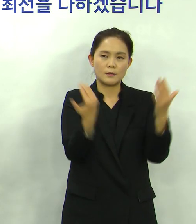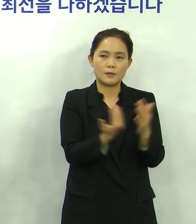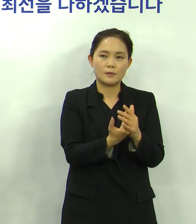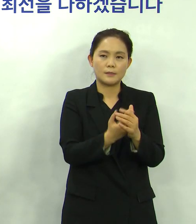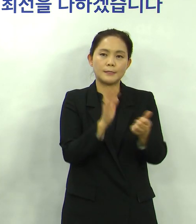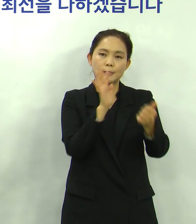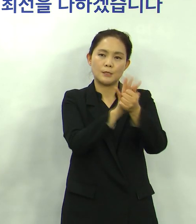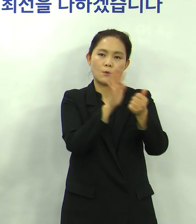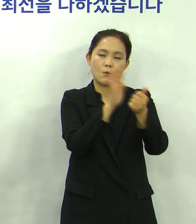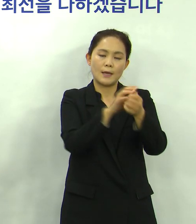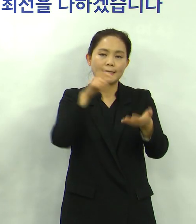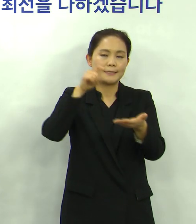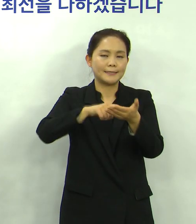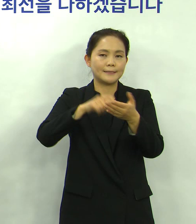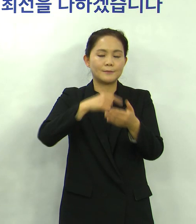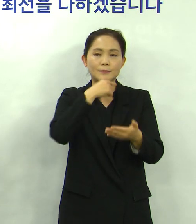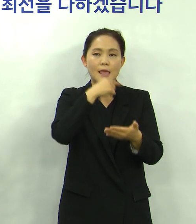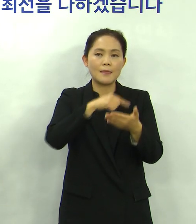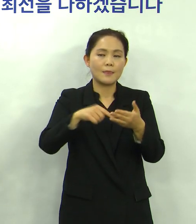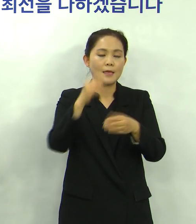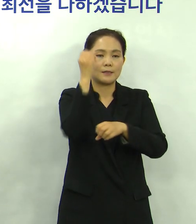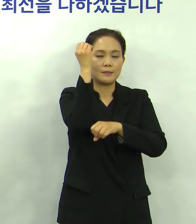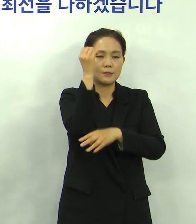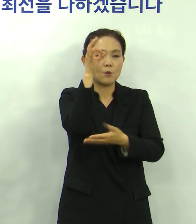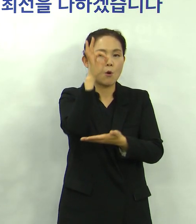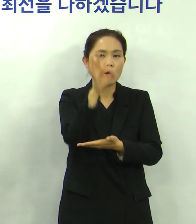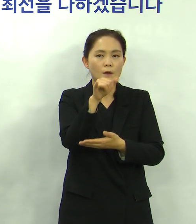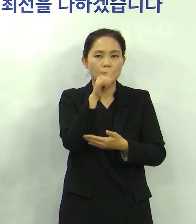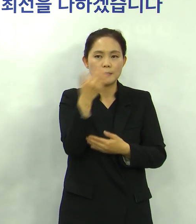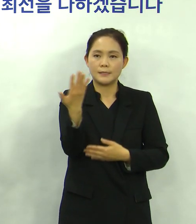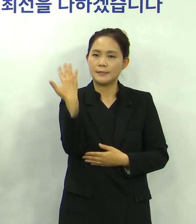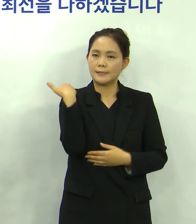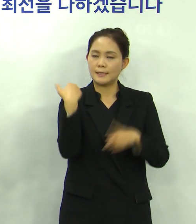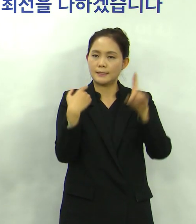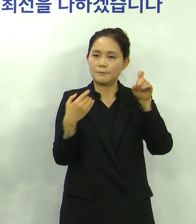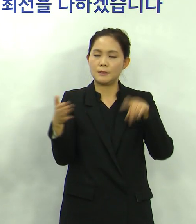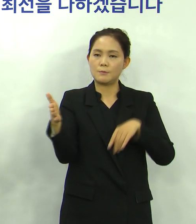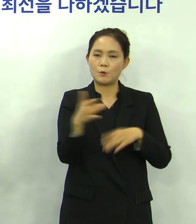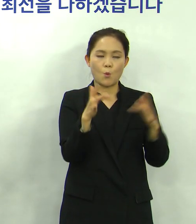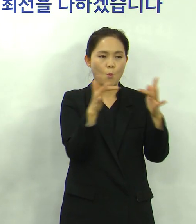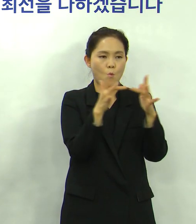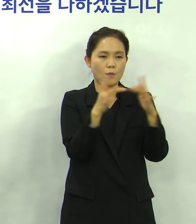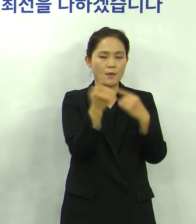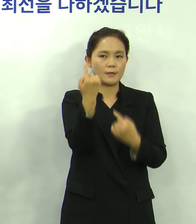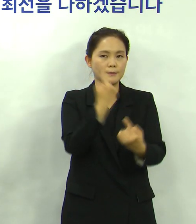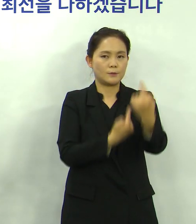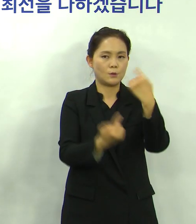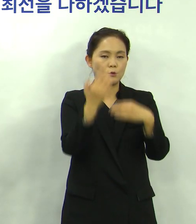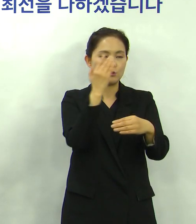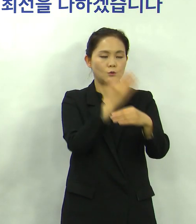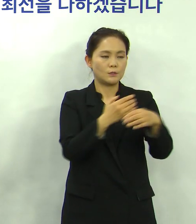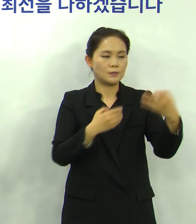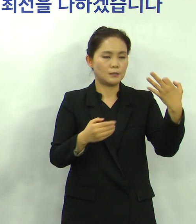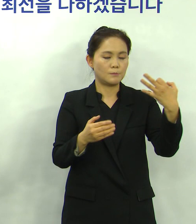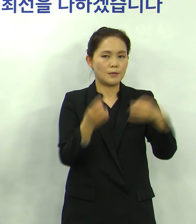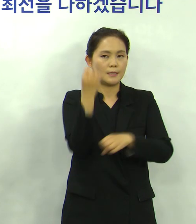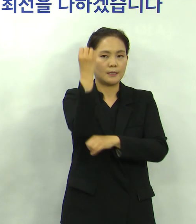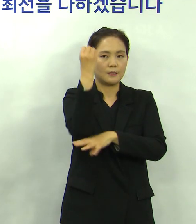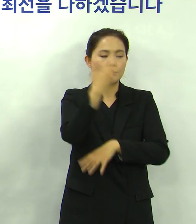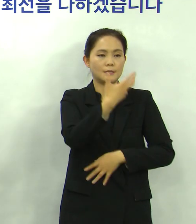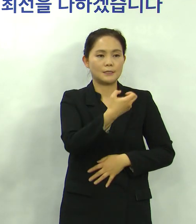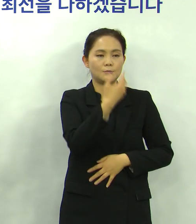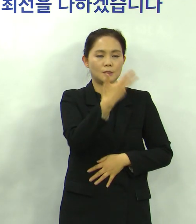대상으로 지원하는 긴급전환지원금은 지난 11일부터 온라인 신청을 받고 있는데 18일 기준